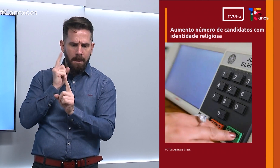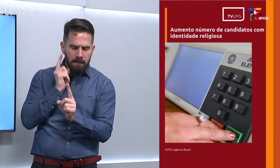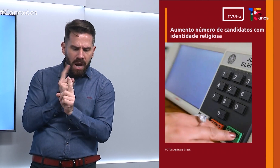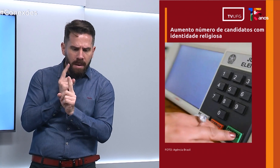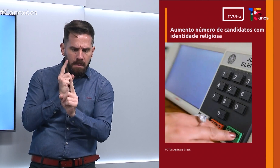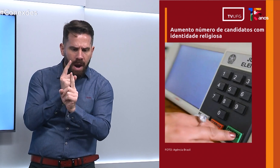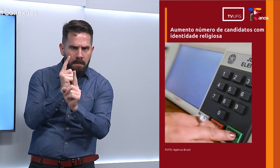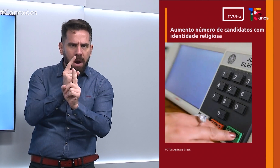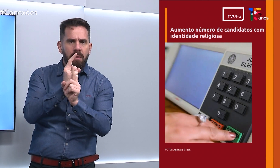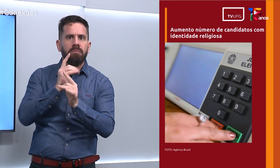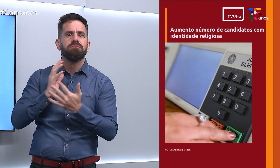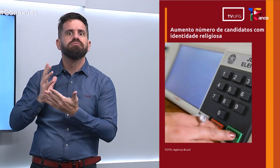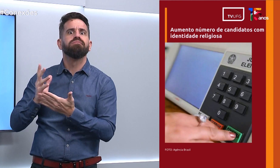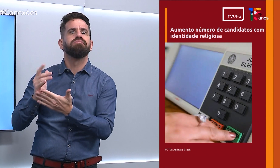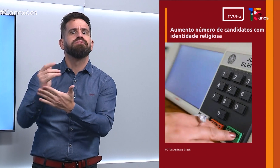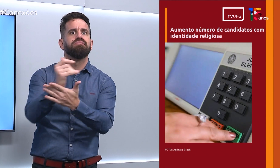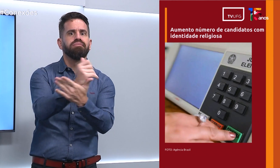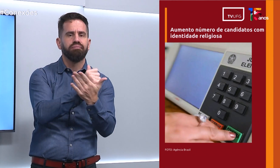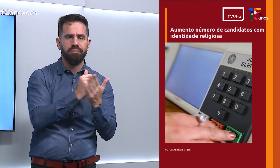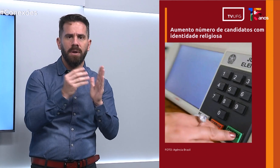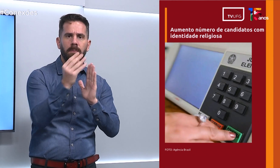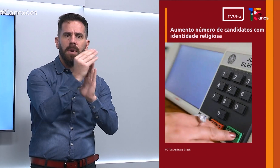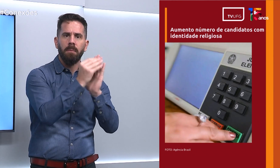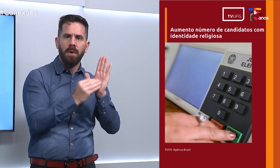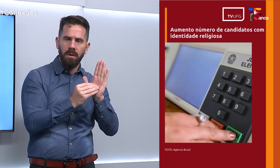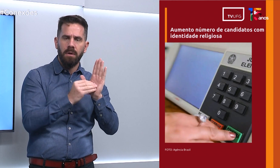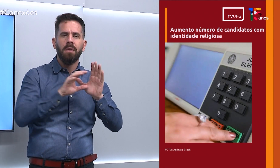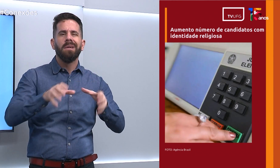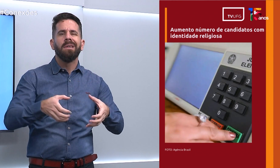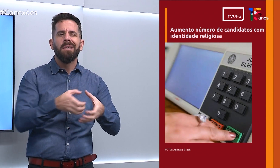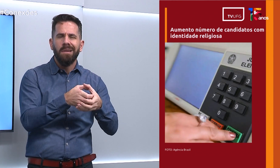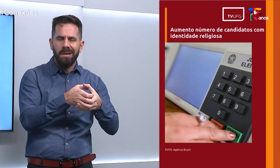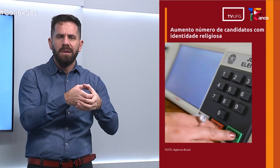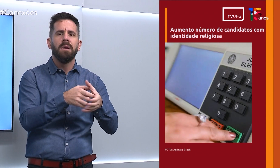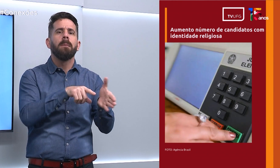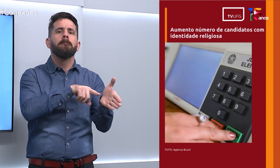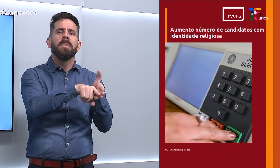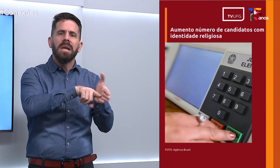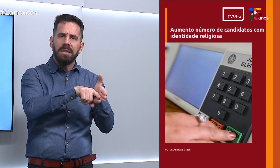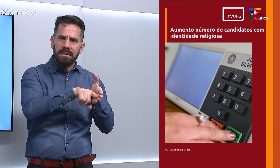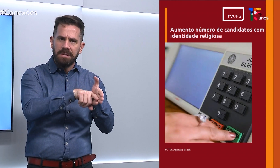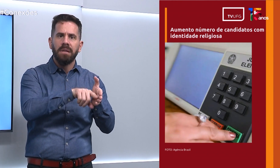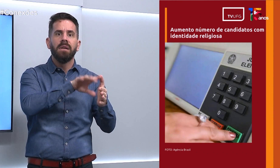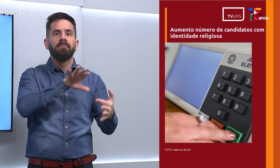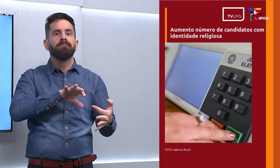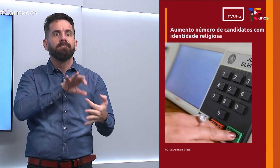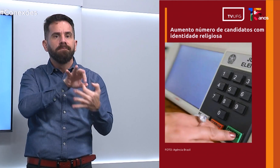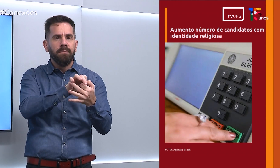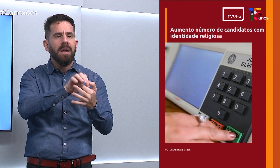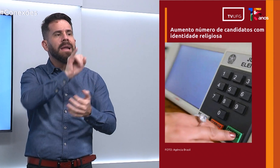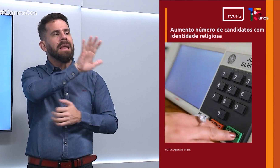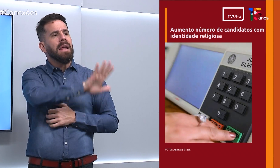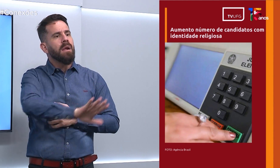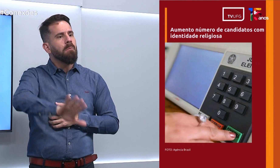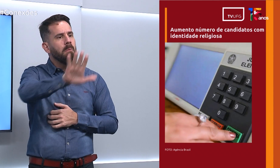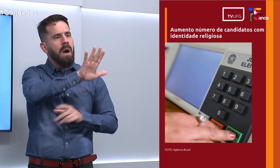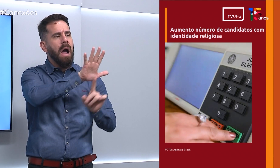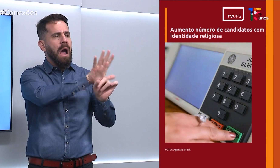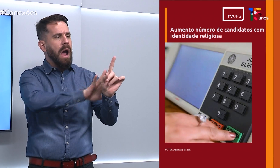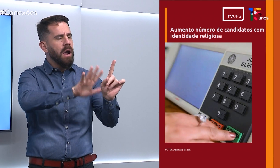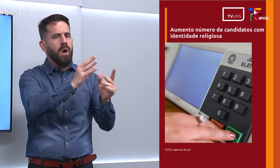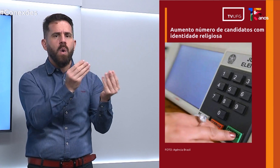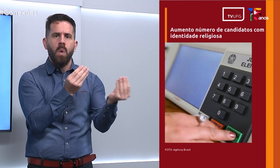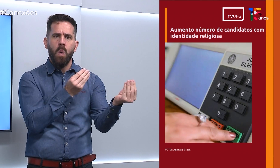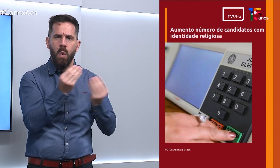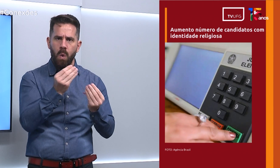levantado em um levantamento do Instituto de Pesquisa e Reputação de Imagem. Foram coletados dados do Portal de